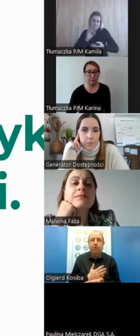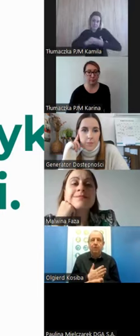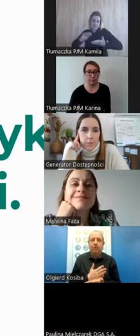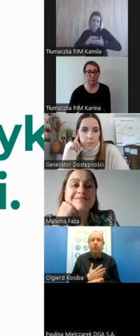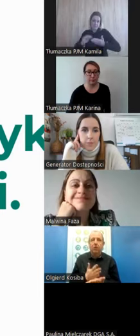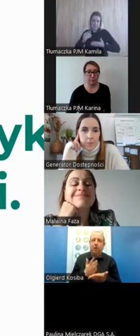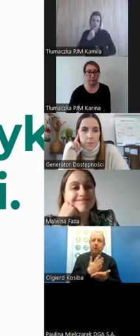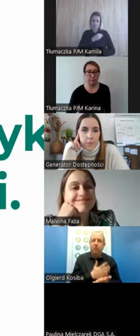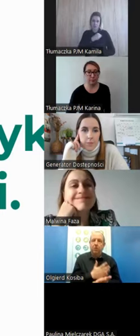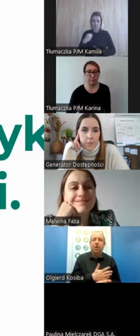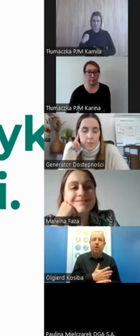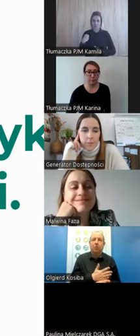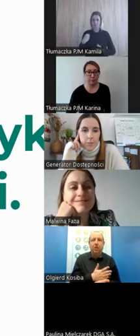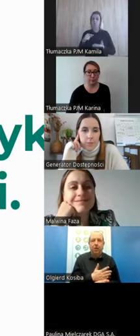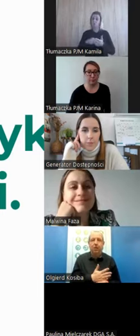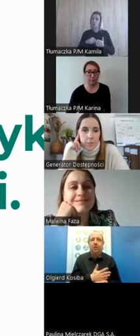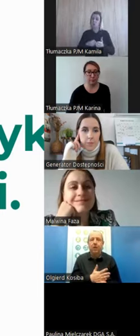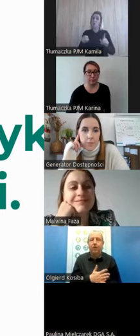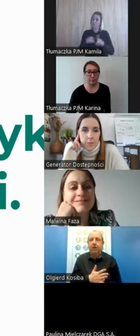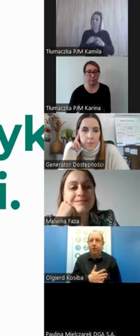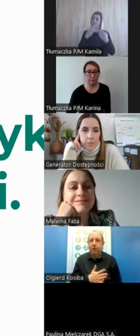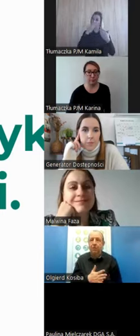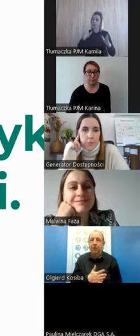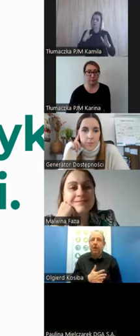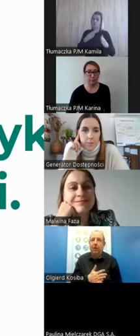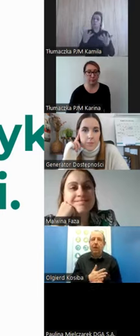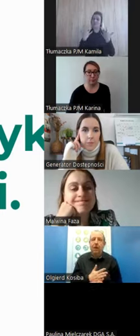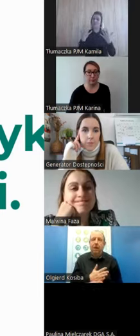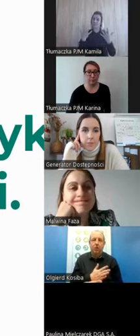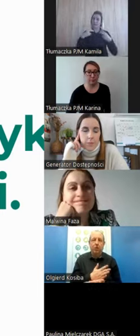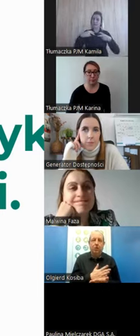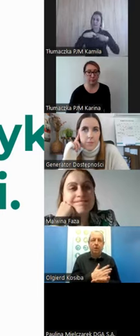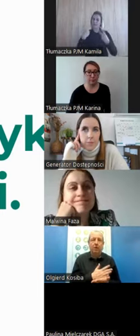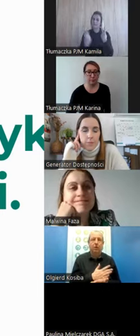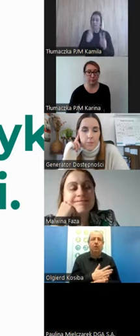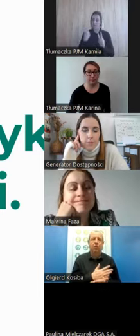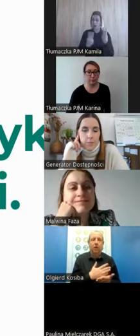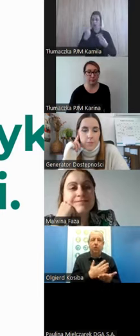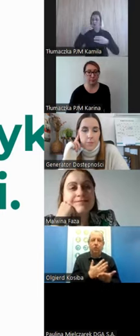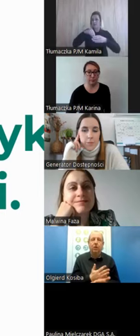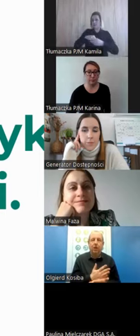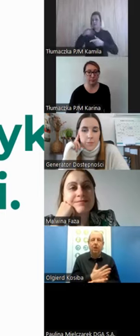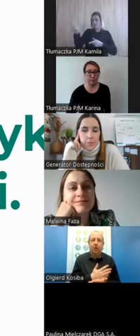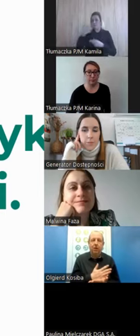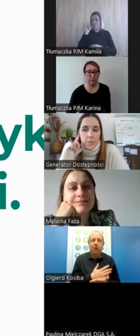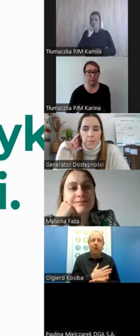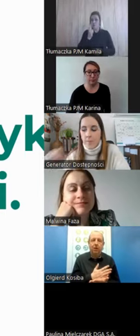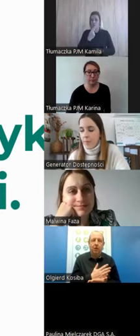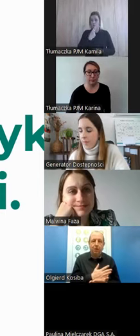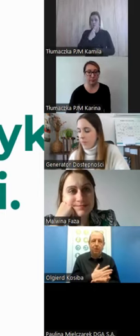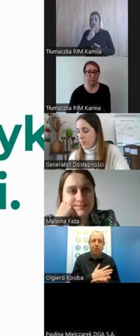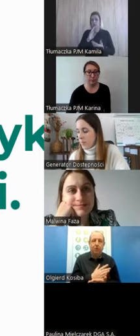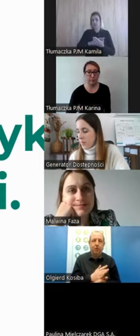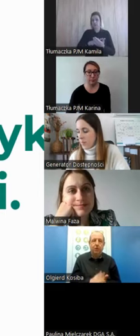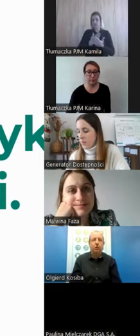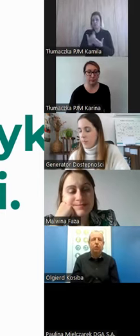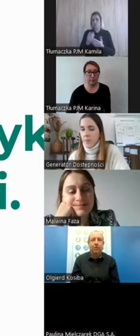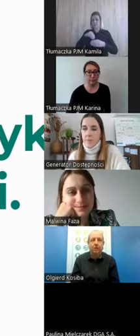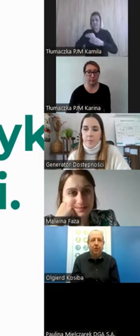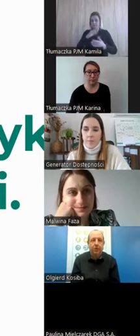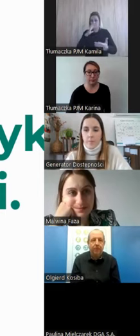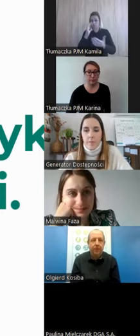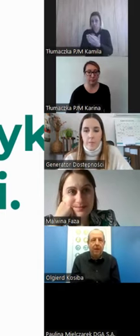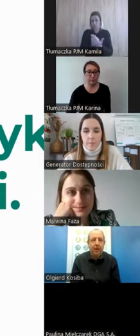spacer wirtualny, żeby takie kompetencje zostały dane osobie Głuchej, jeżeli taka osoba będzie z niego